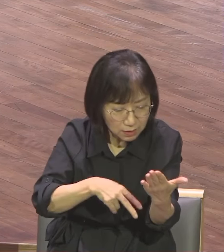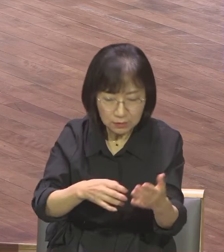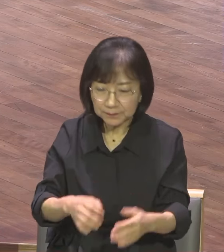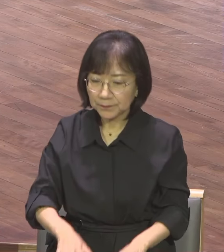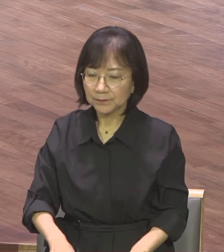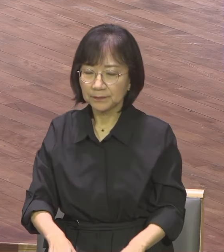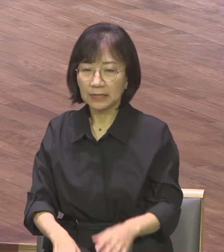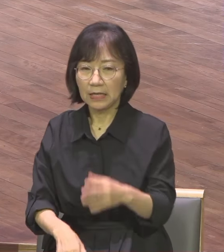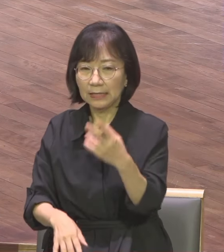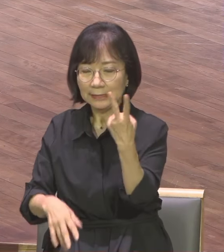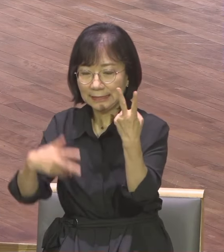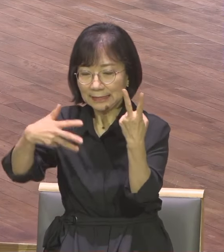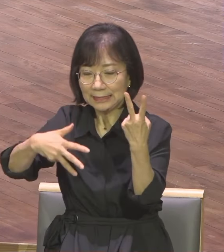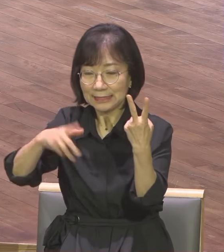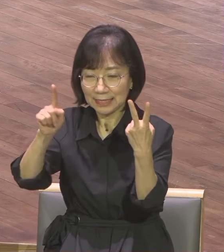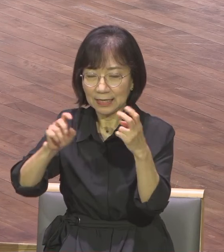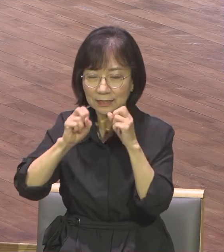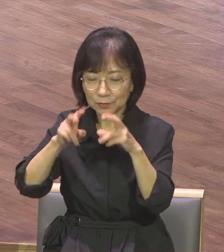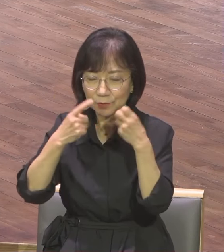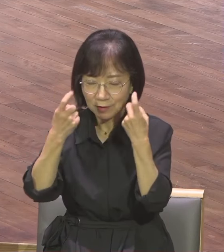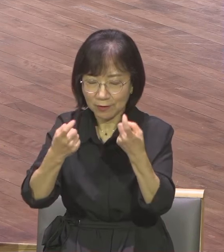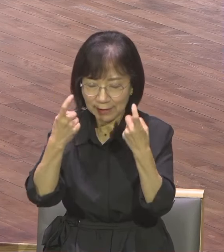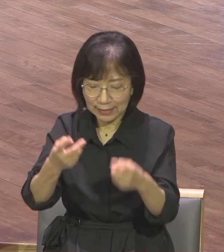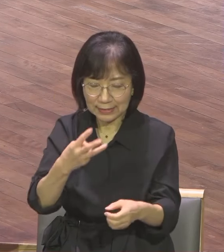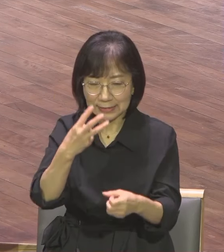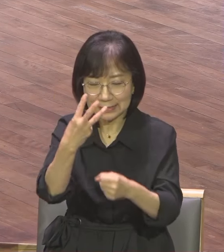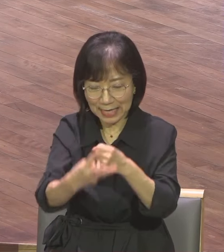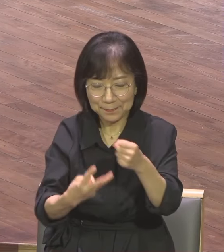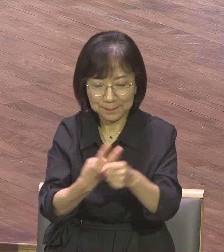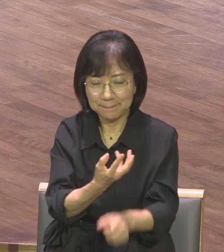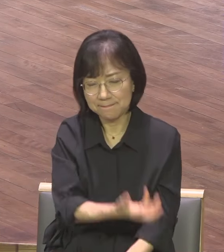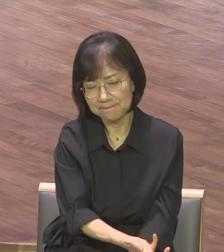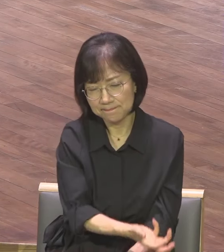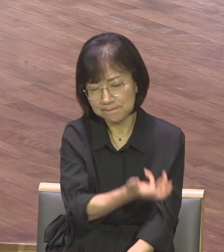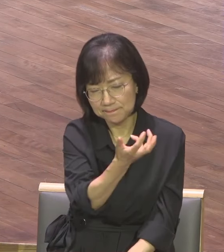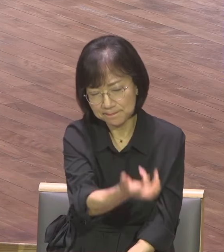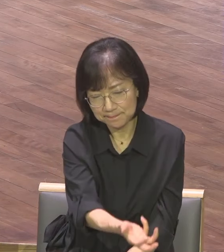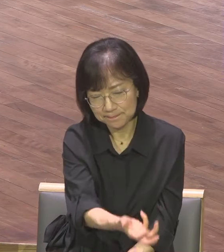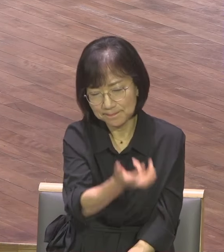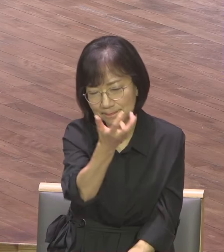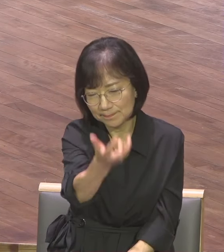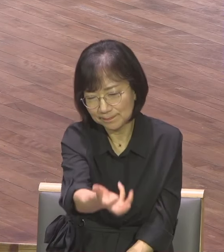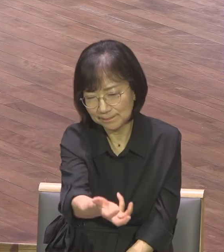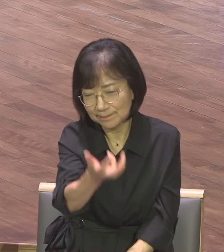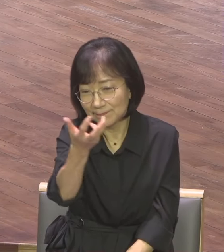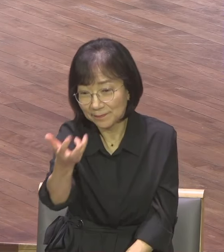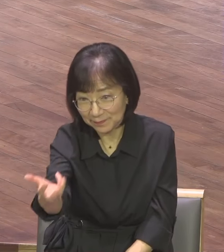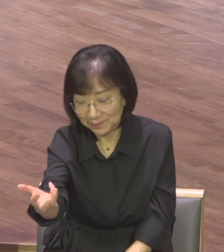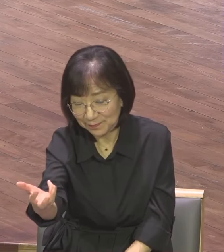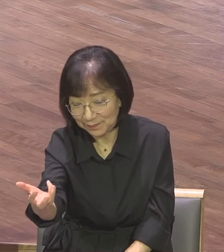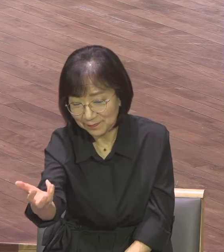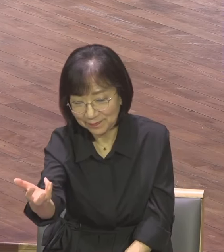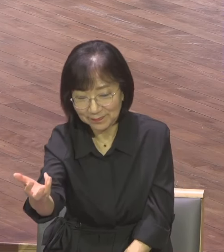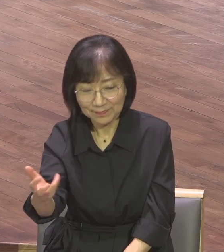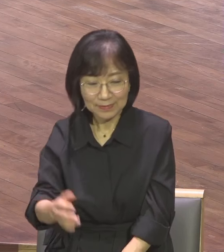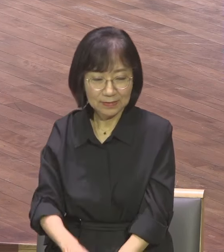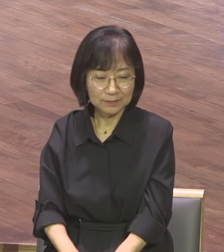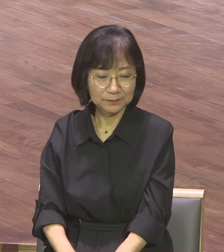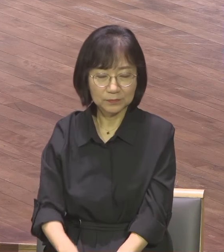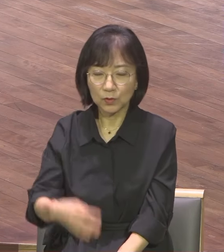3년 했어요 바울과 신라가 안디옥을 출발합니다 그리고 루스드라에서 디모데가 합류합니다